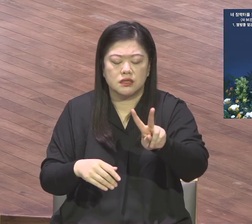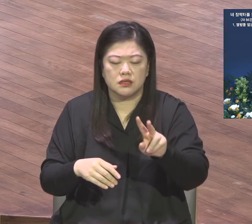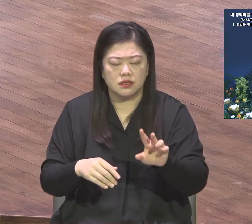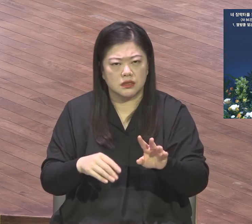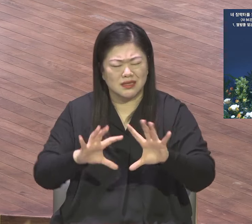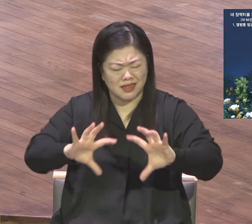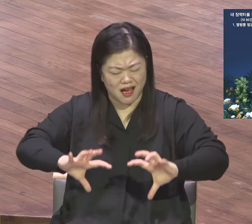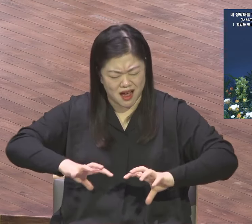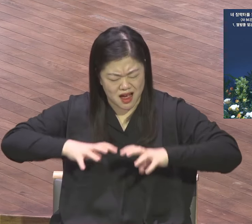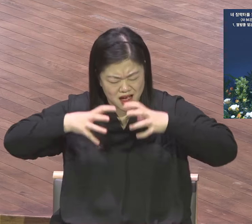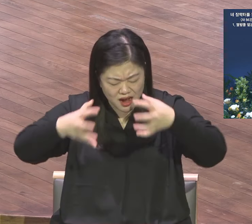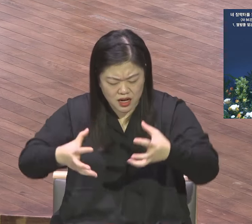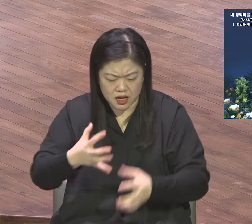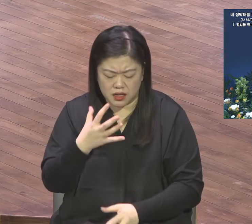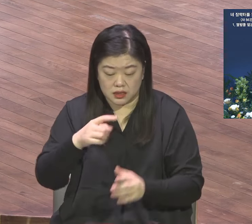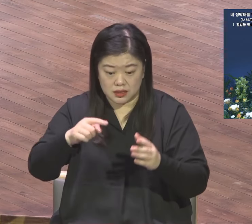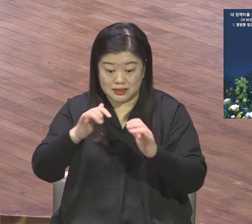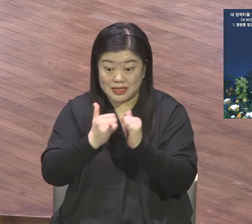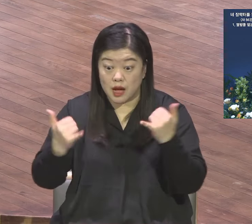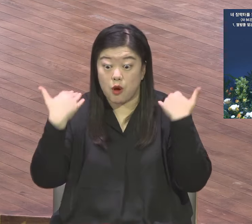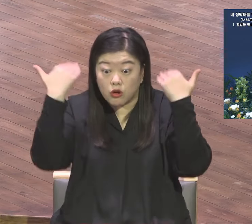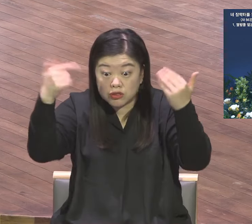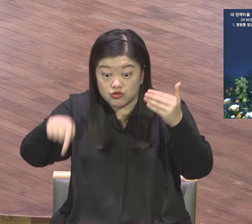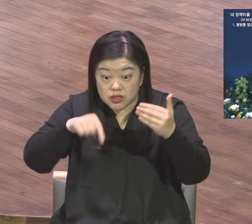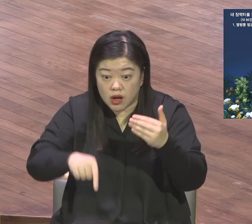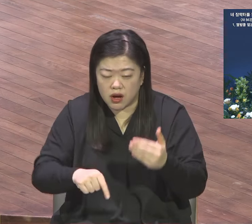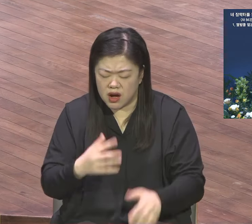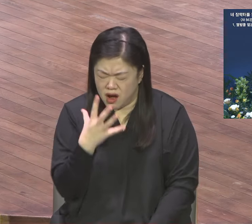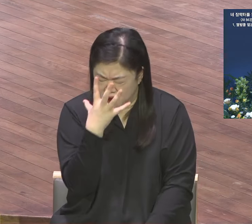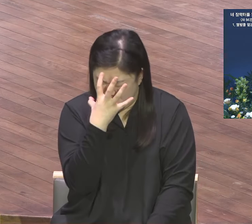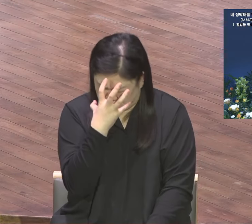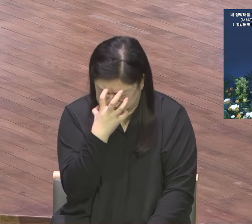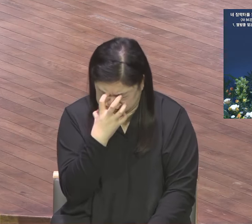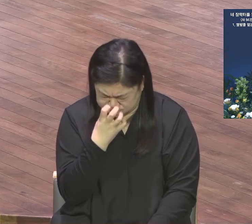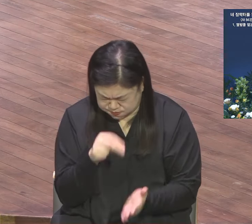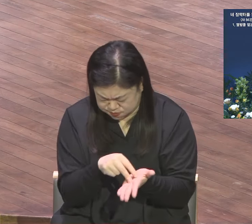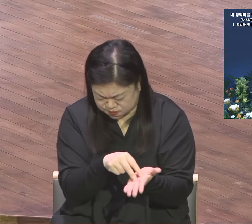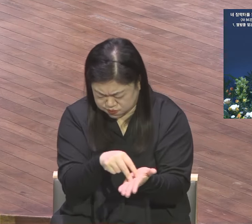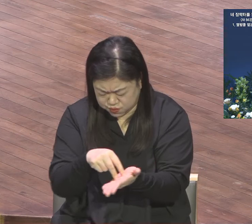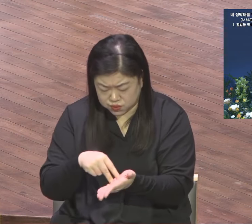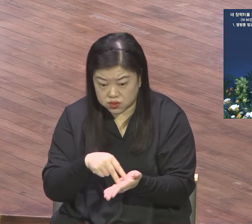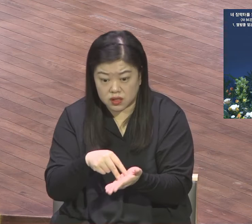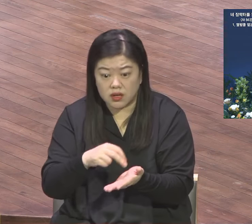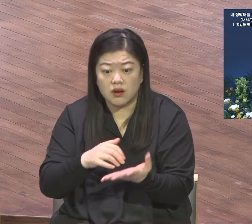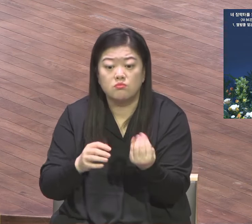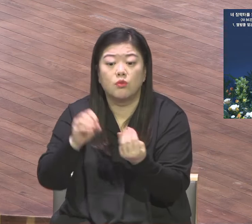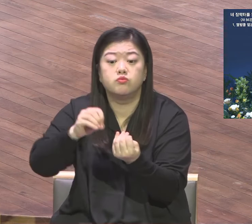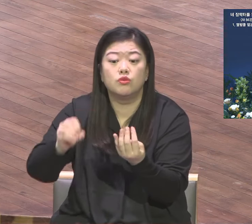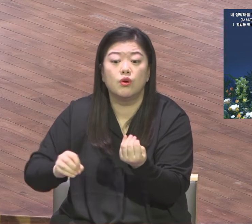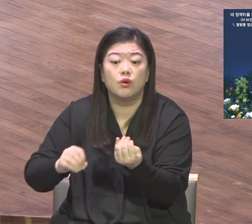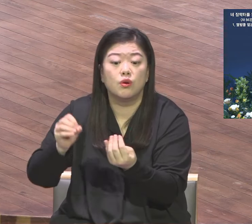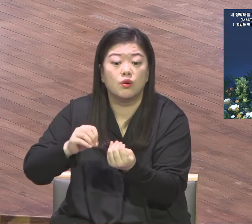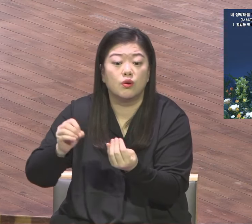그냥 외롭다 아니요 매우 외롭다 이 답이 나왔어요